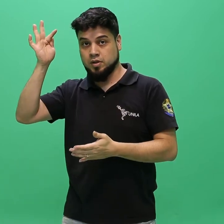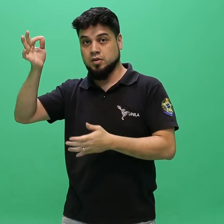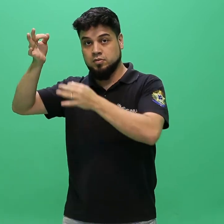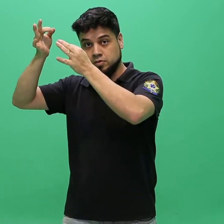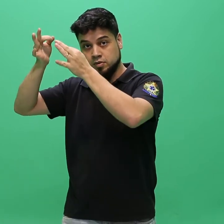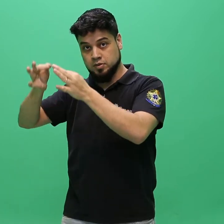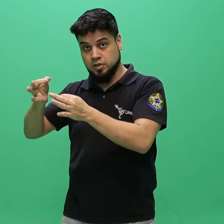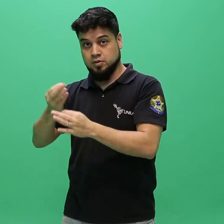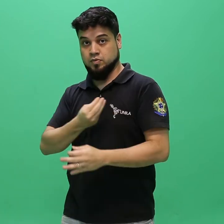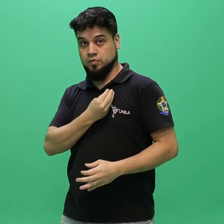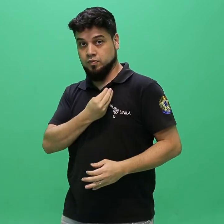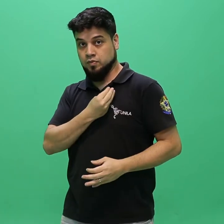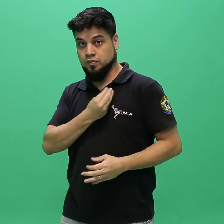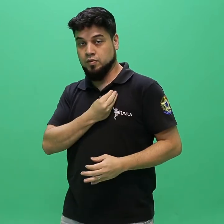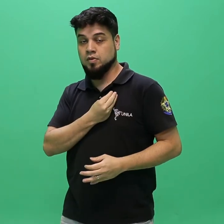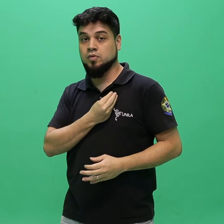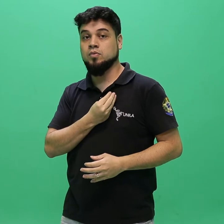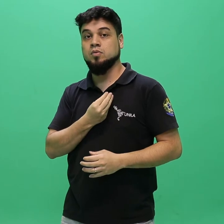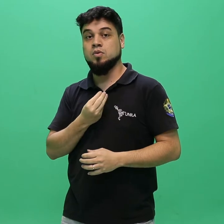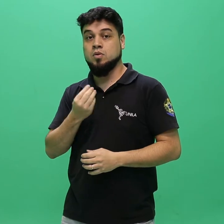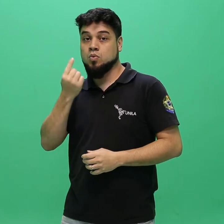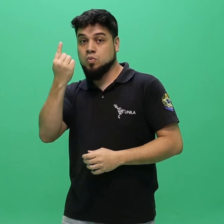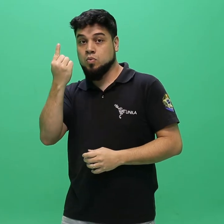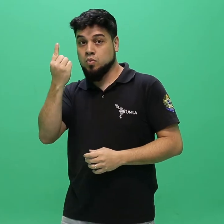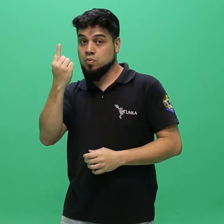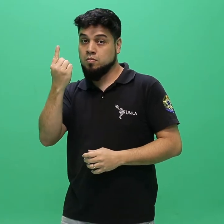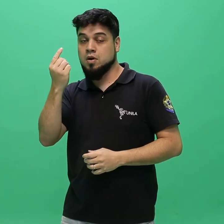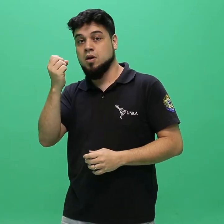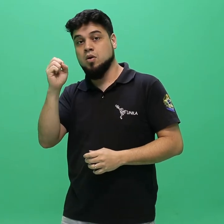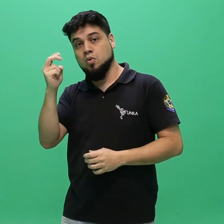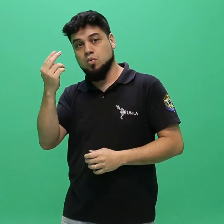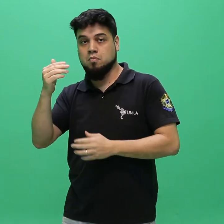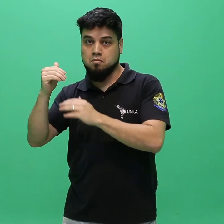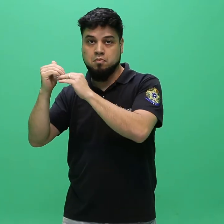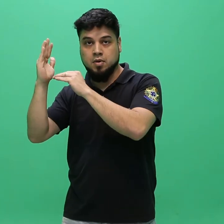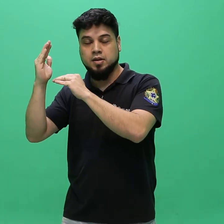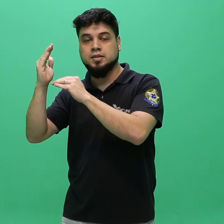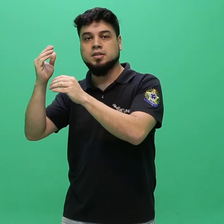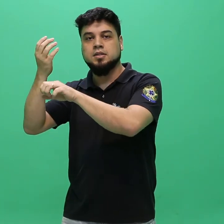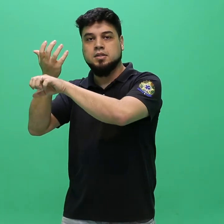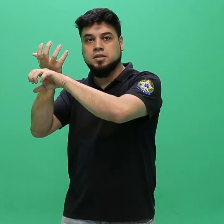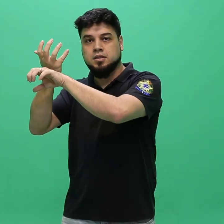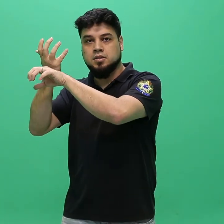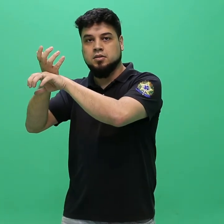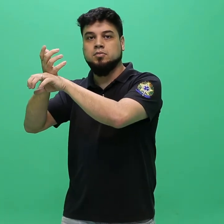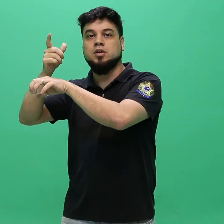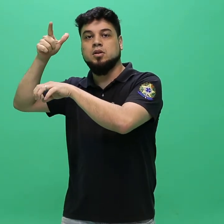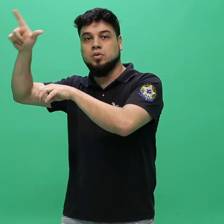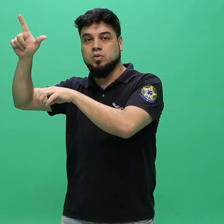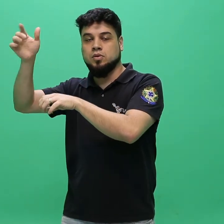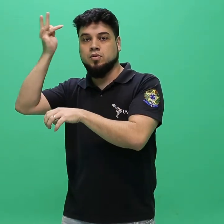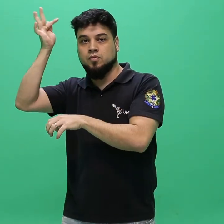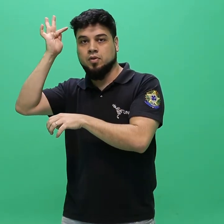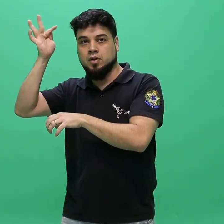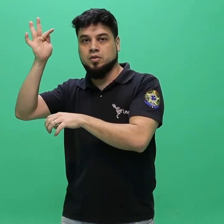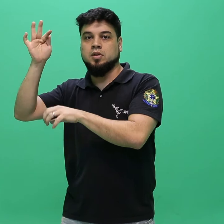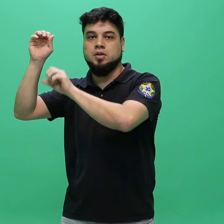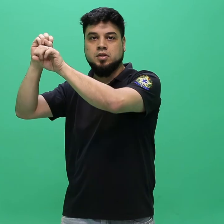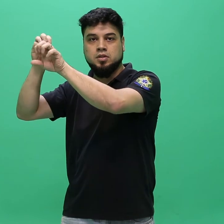em mesmo curso pretendido na UNILA ou curso a fim, se for o caso, conforme anexo 3